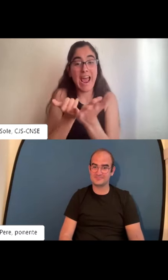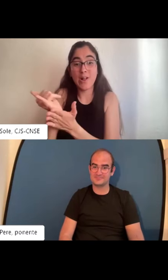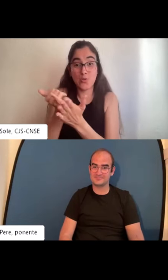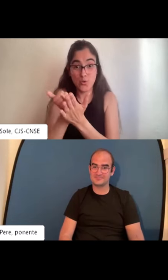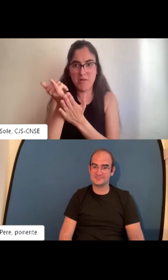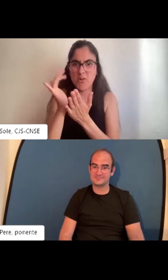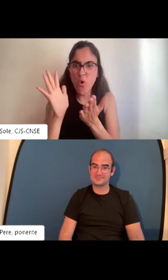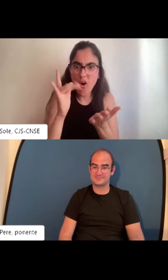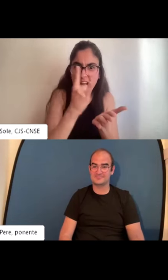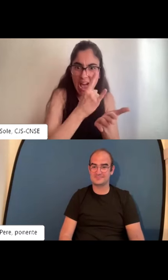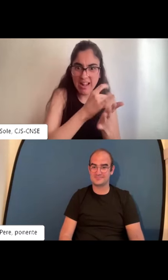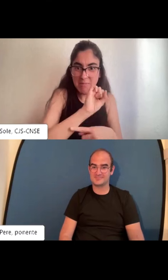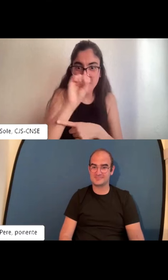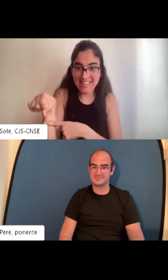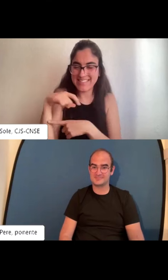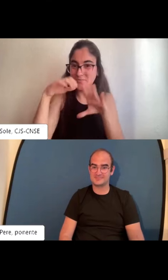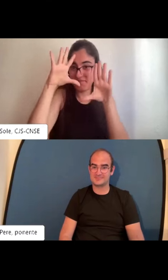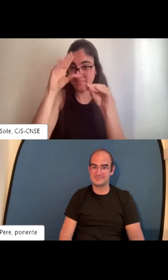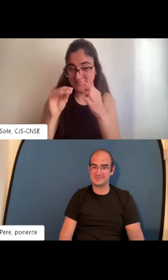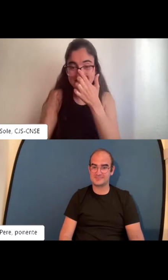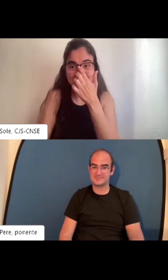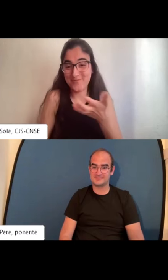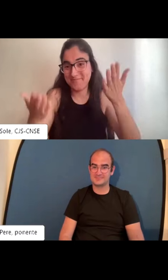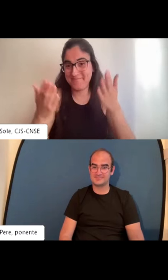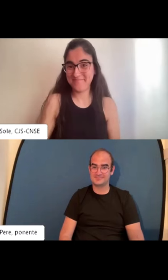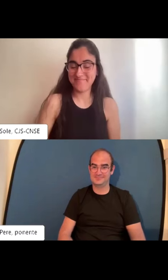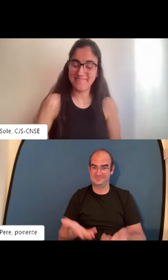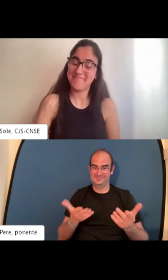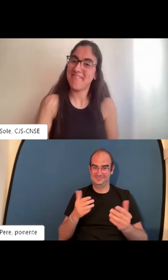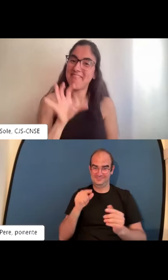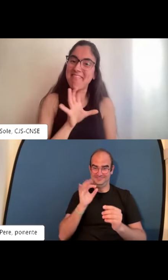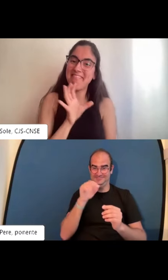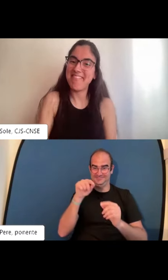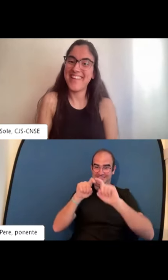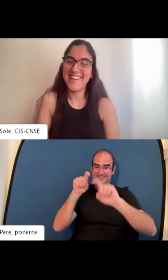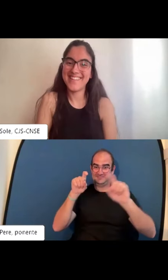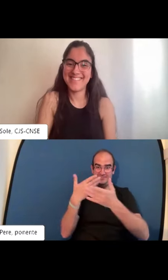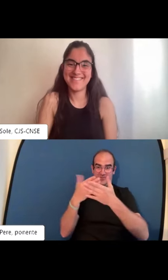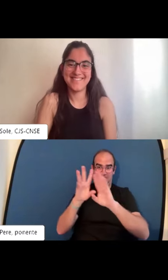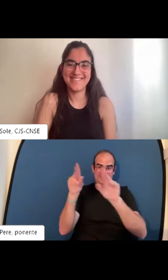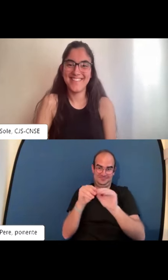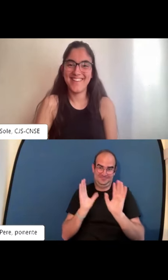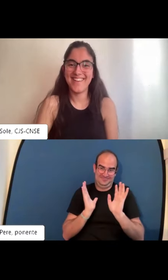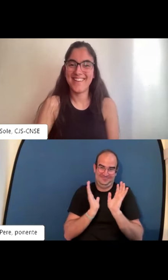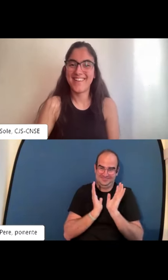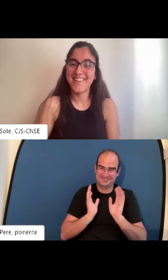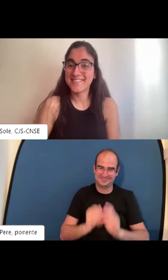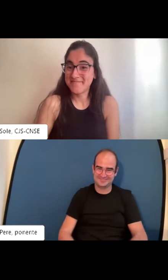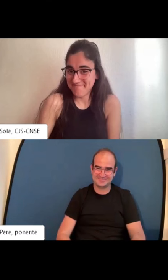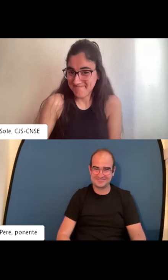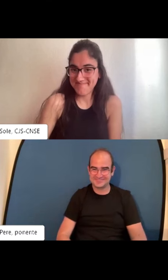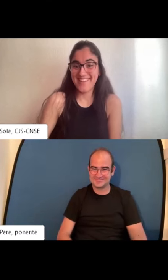producción, en fábricas, hay mucho, pero es verdad que me resulta curioso.